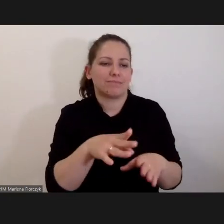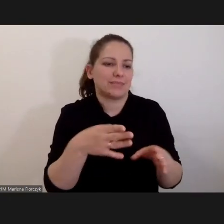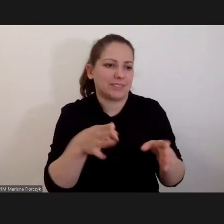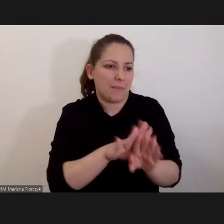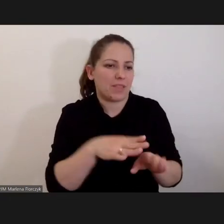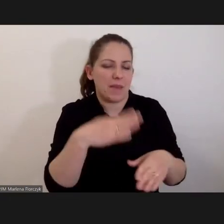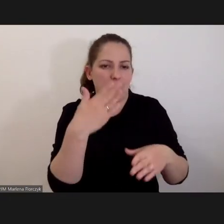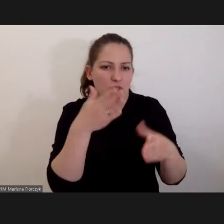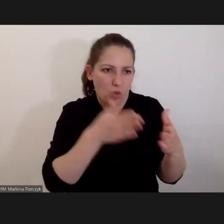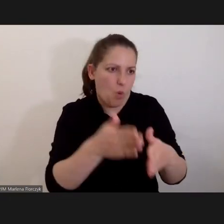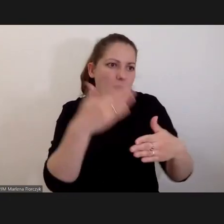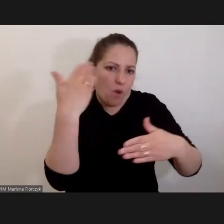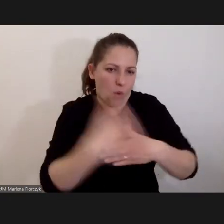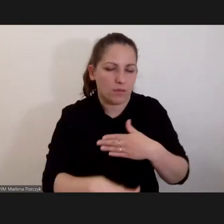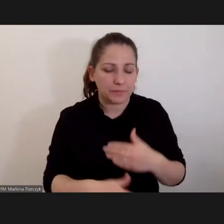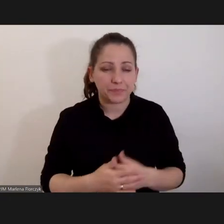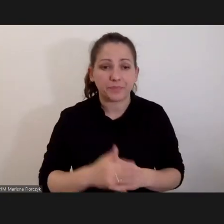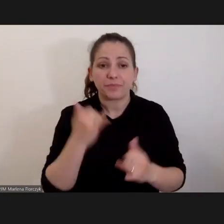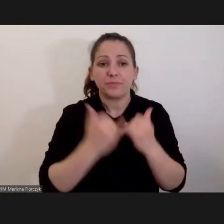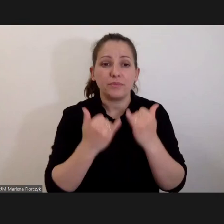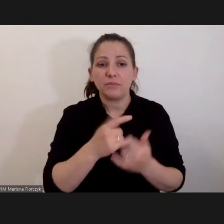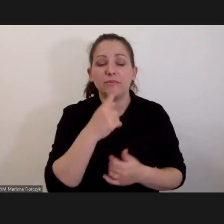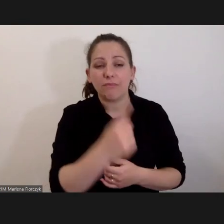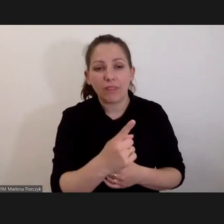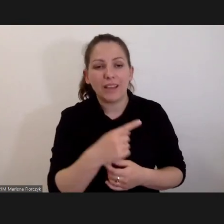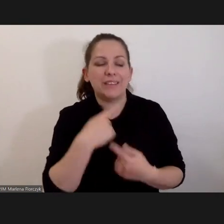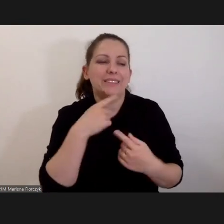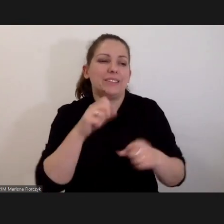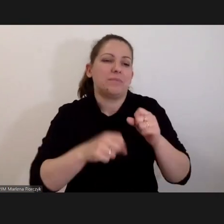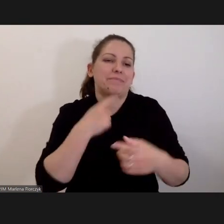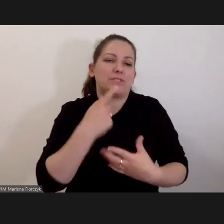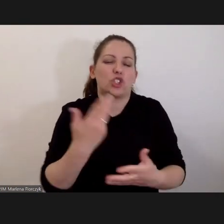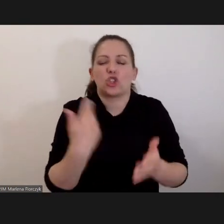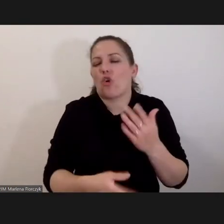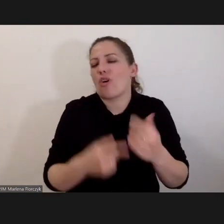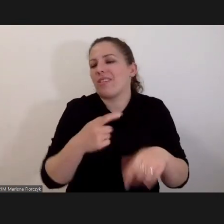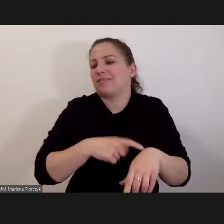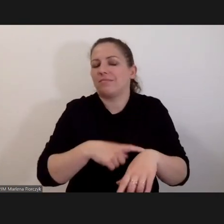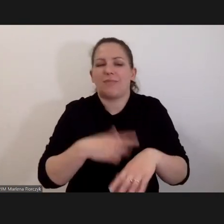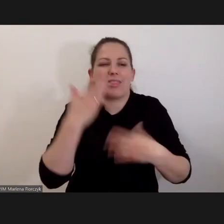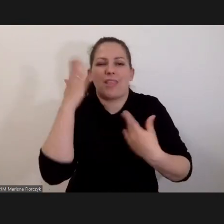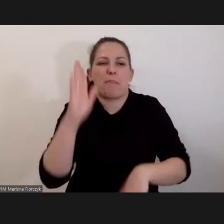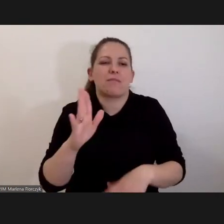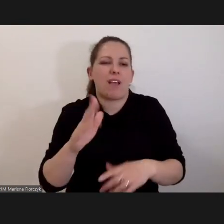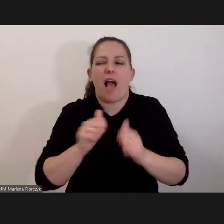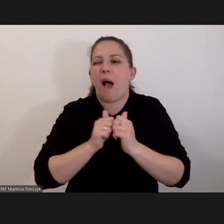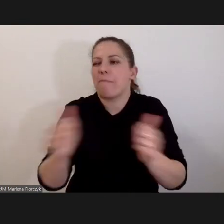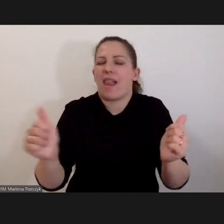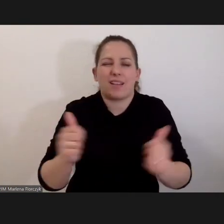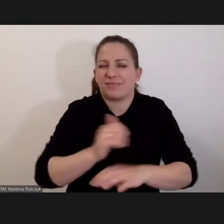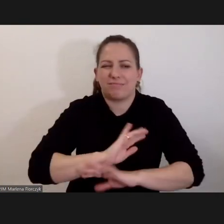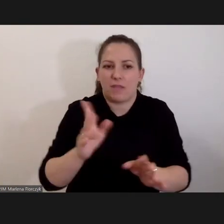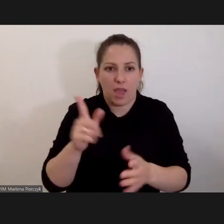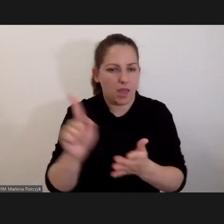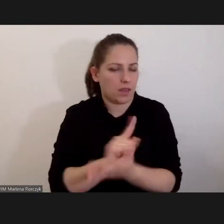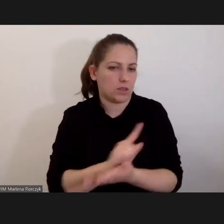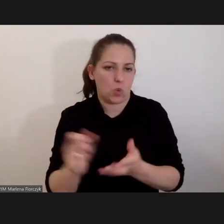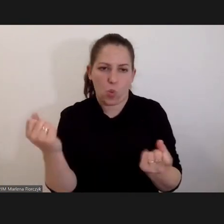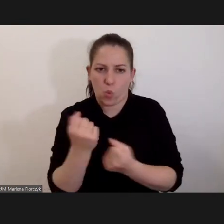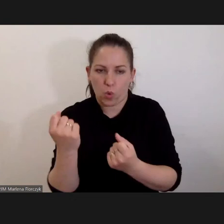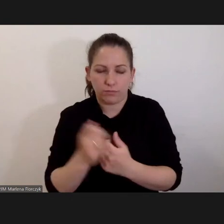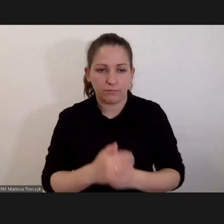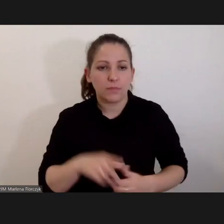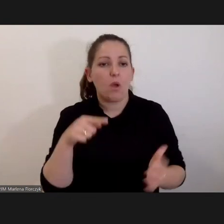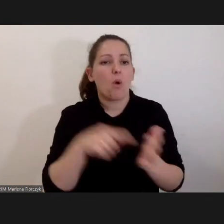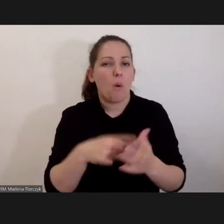tak? Natomiast jeżeli sędziowie powiedzą, no szkoda nam czasu, jedziemy dalej, nie będziemy się zgadzać na apelację, to podejmują ryzyko. Czyli